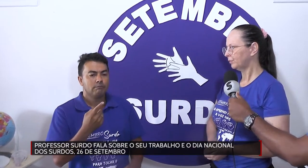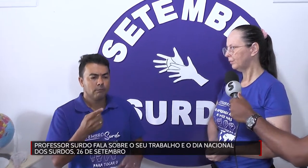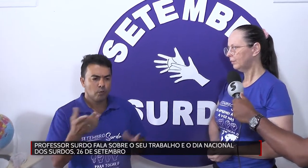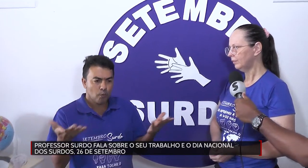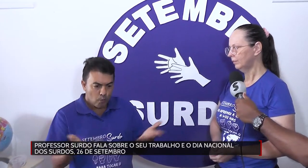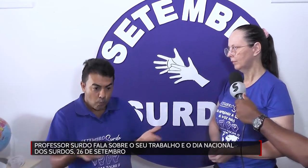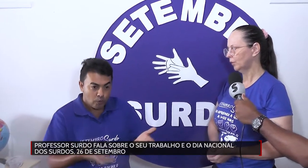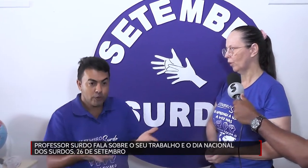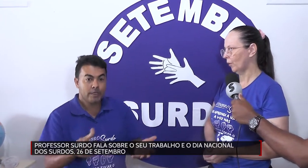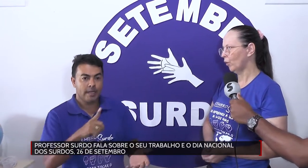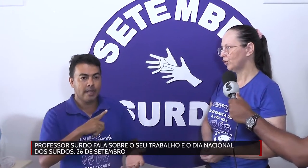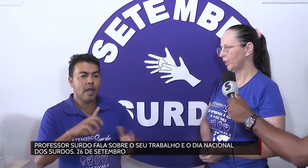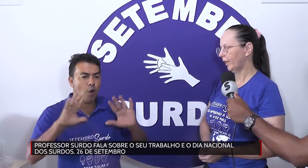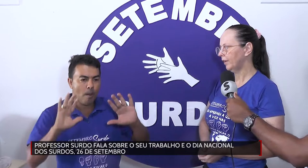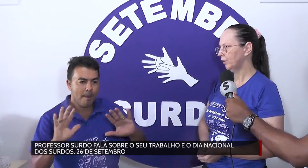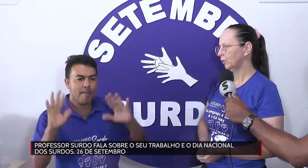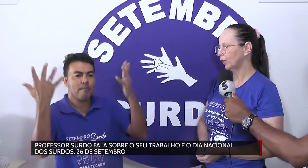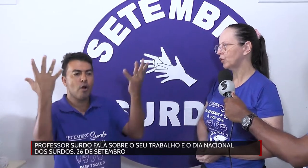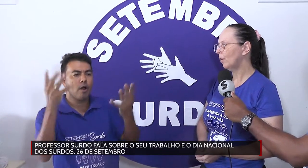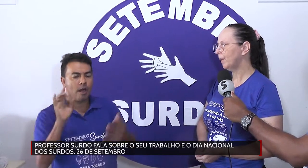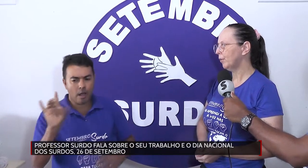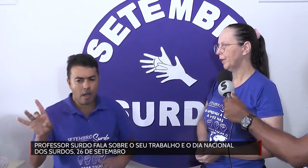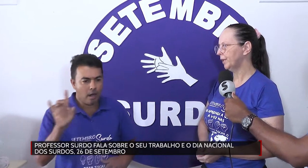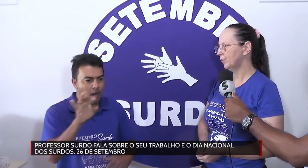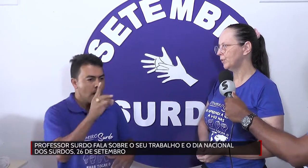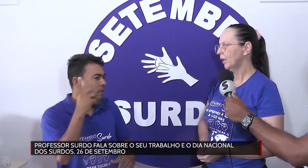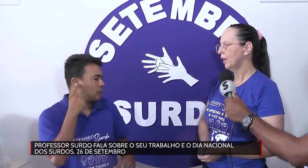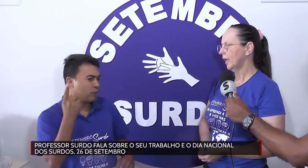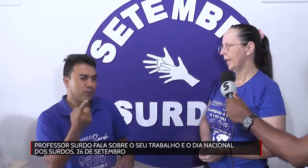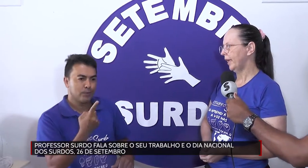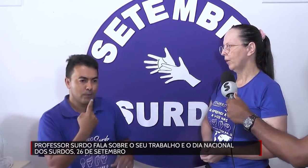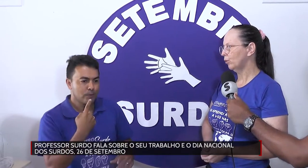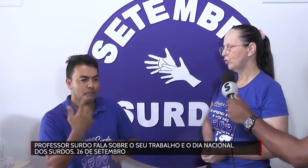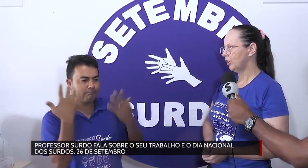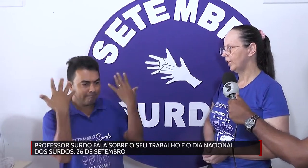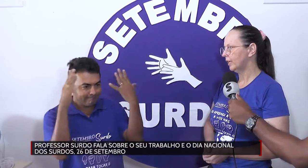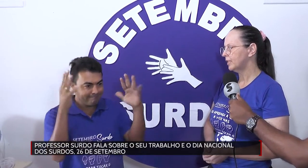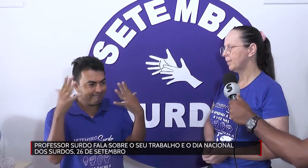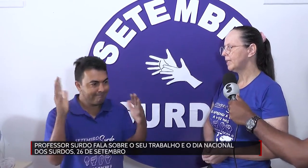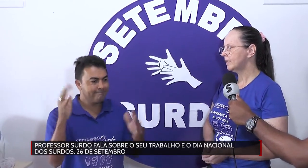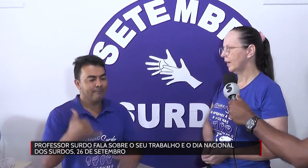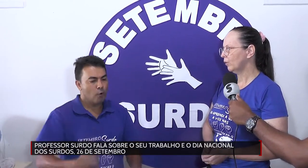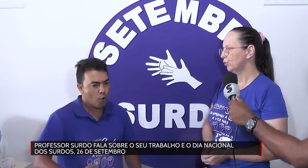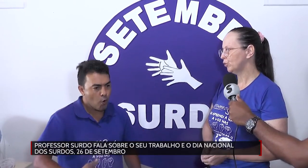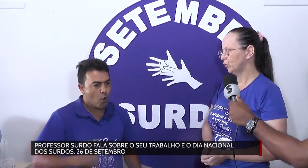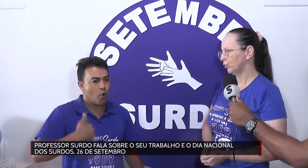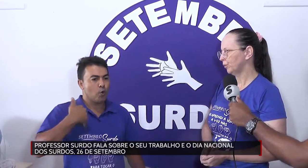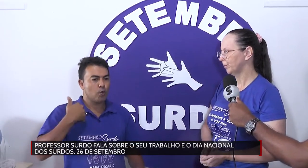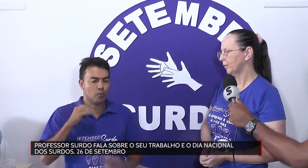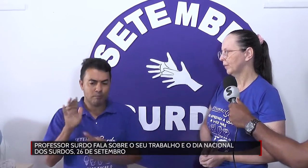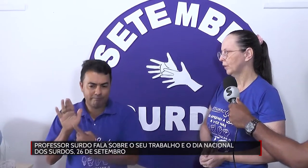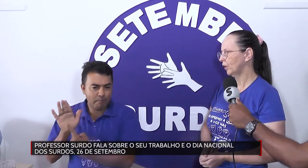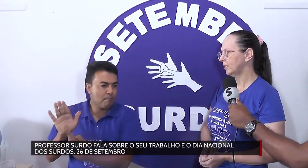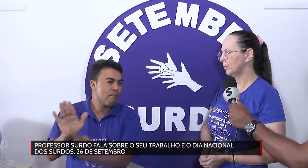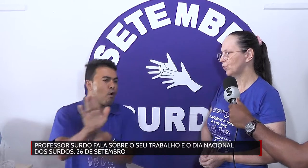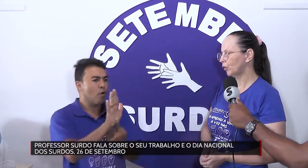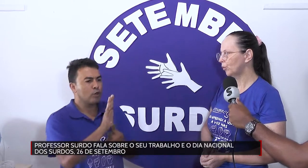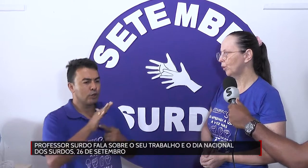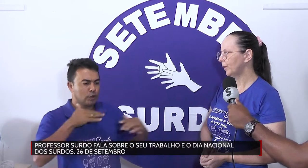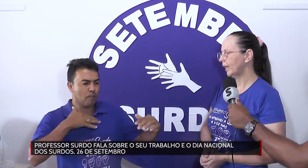hoje, nós comemoramos o Dia Especial do Surdo. Nós temos orgulho e